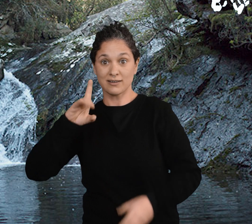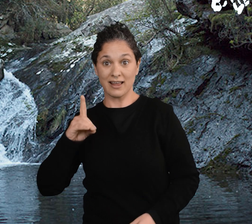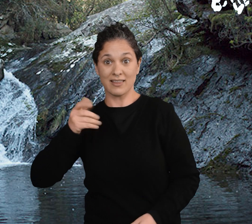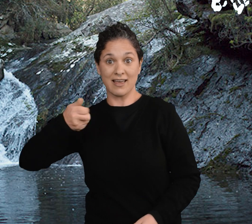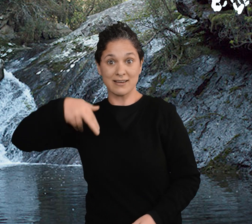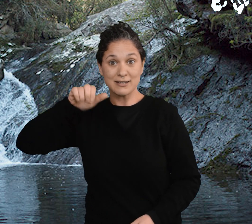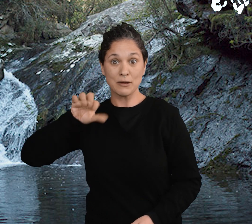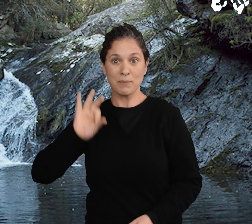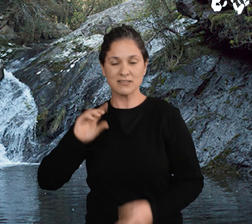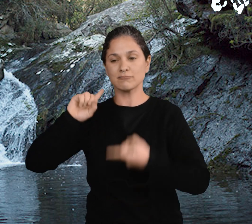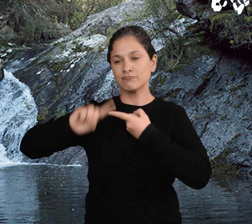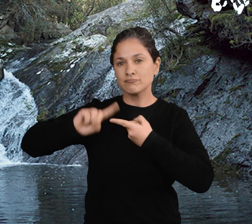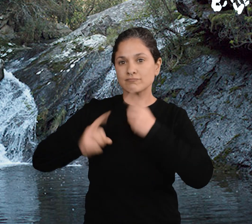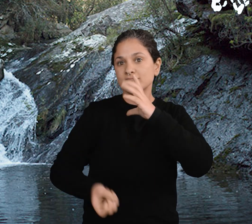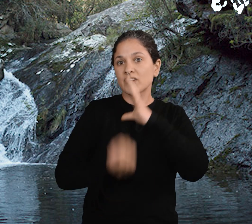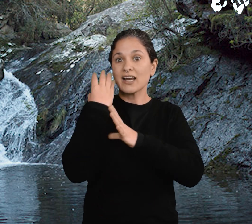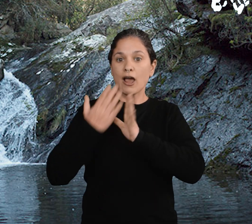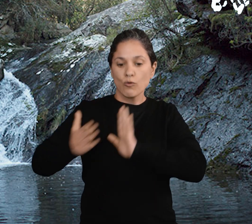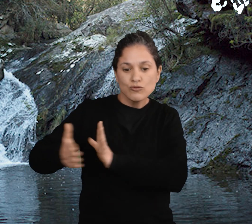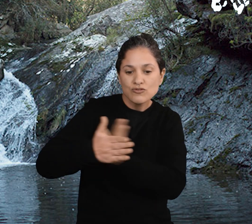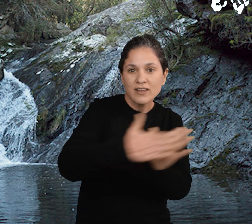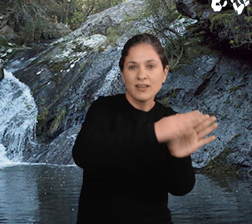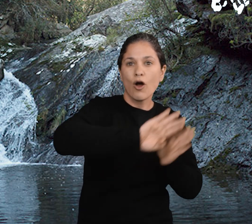y establecieron un sendero para poder entrar sin molestar.